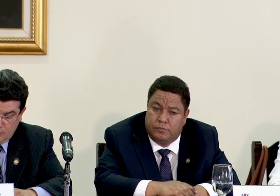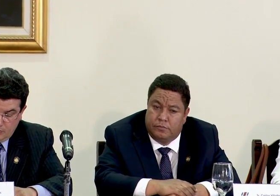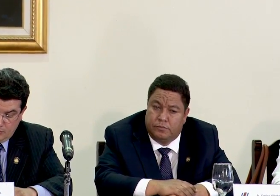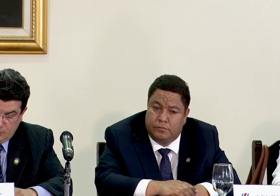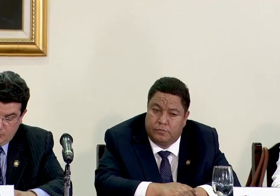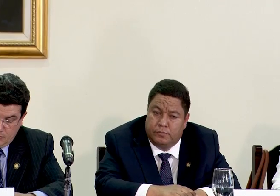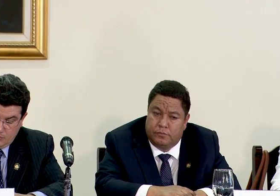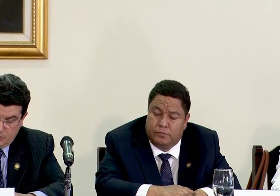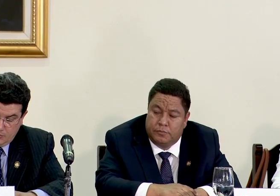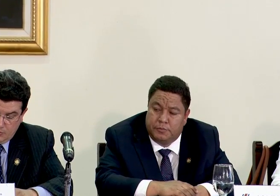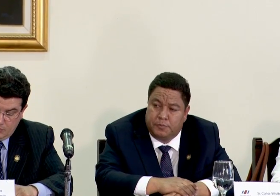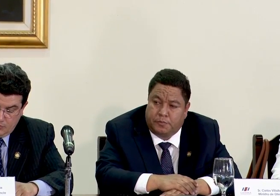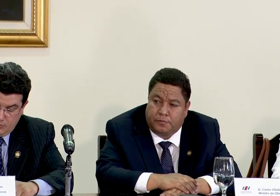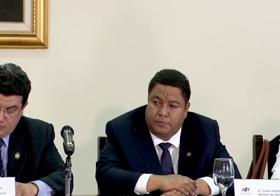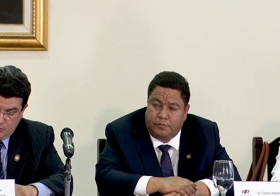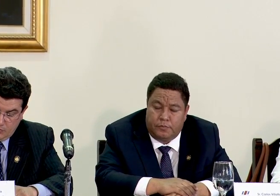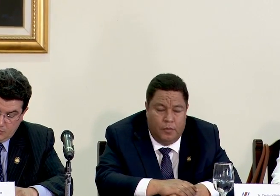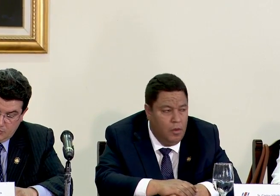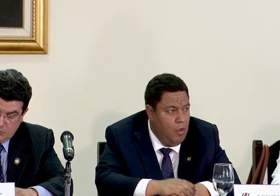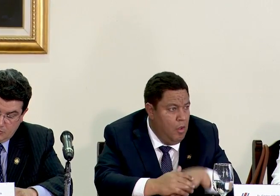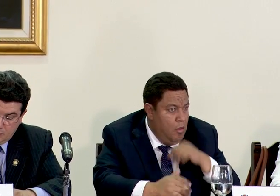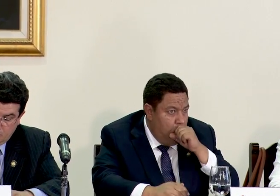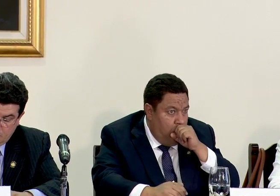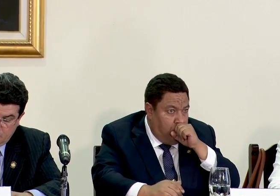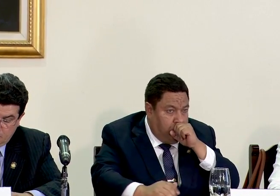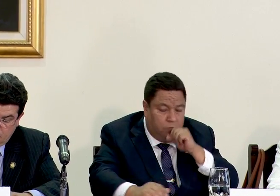27 quisiera consultarles si hay algún avance